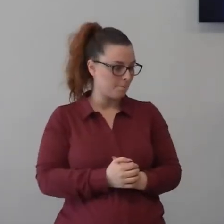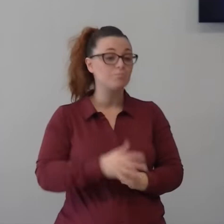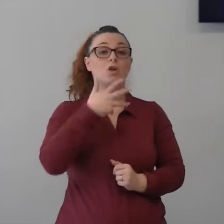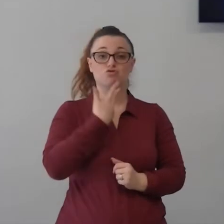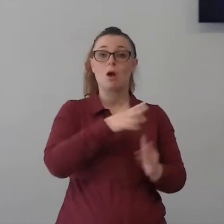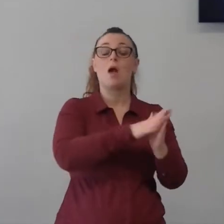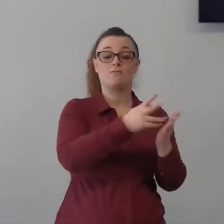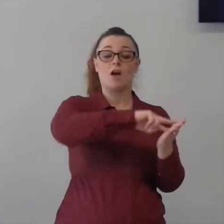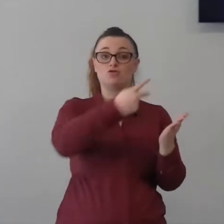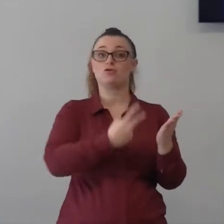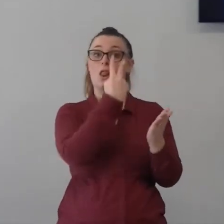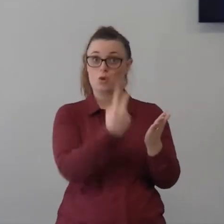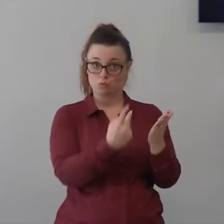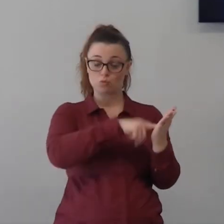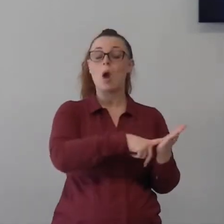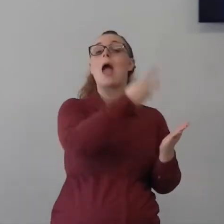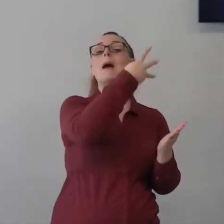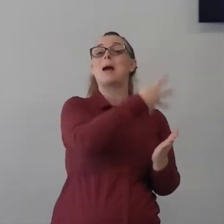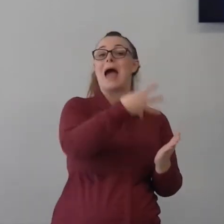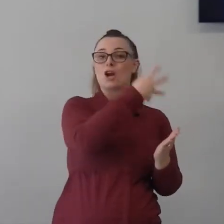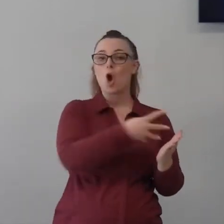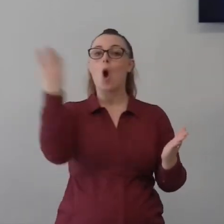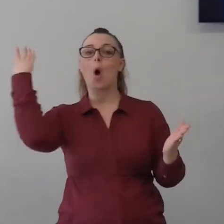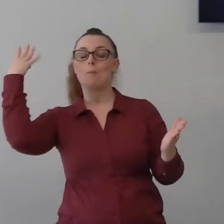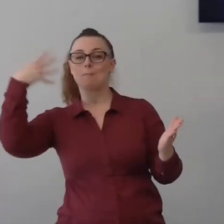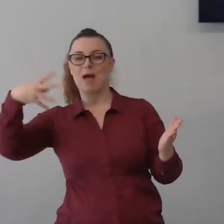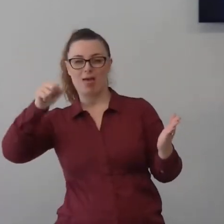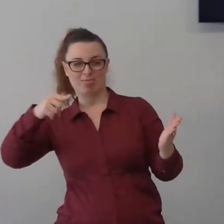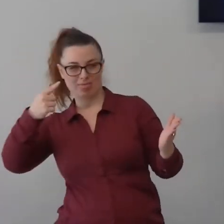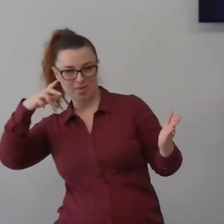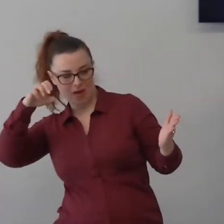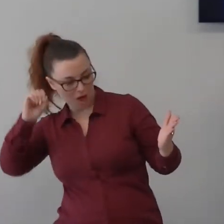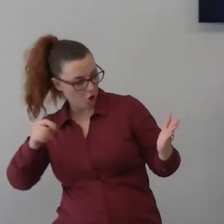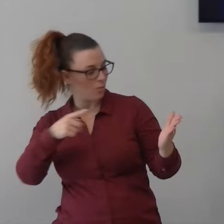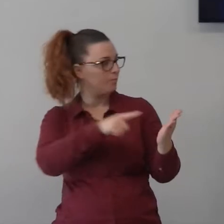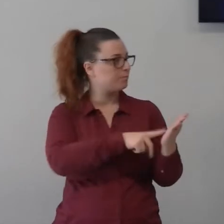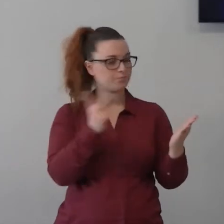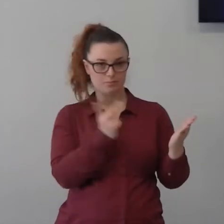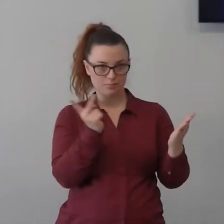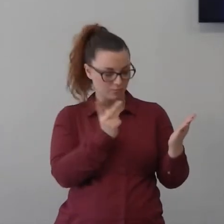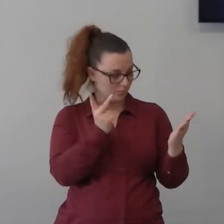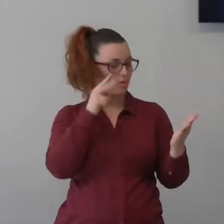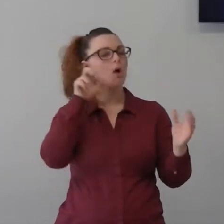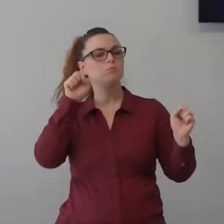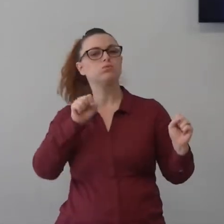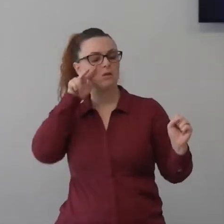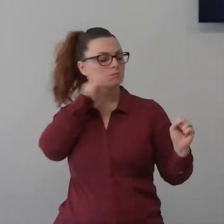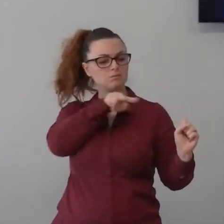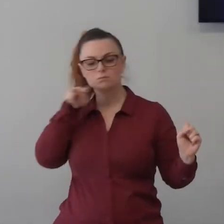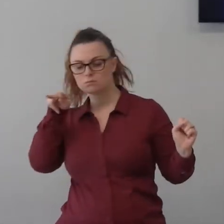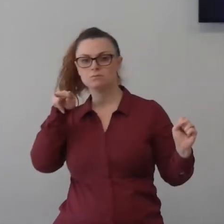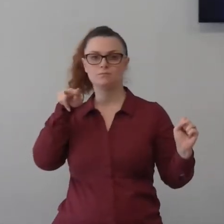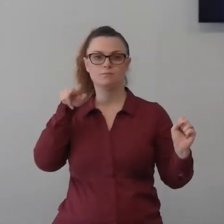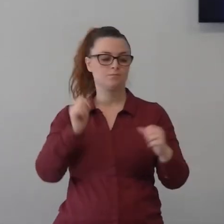Vangeli nel Vangelo di Marco e nel Vangelo di Matteo noi per avere l'informazione completa vedremo un pochino tutte tutte e